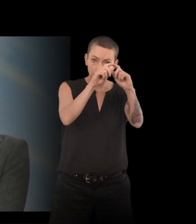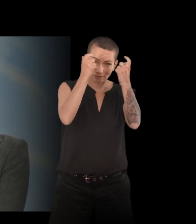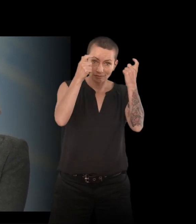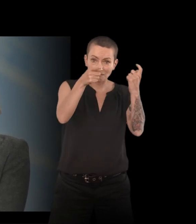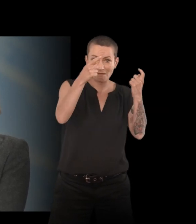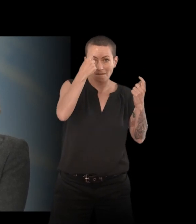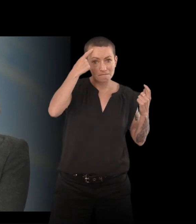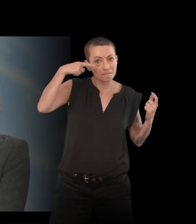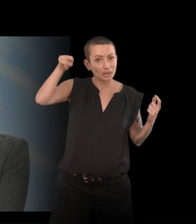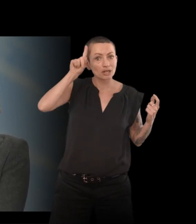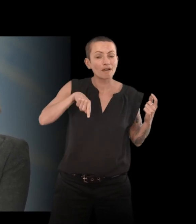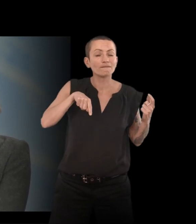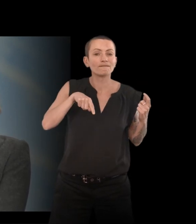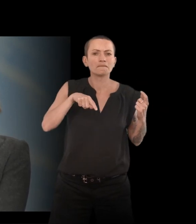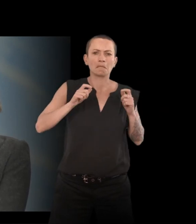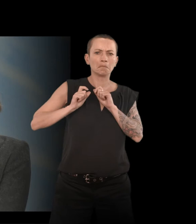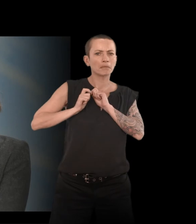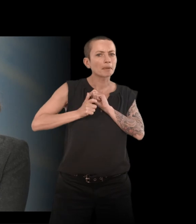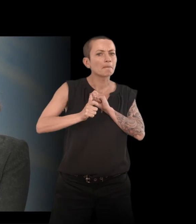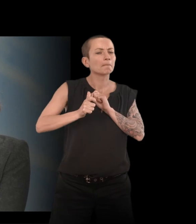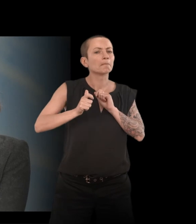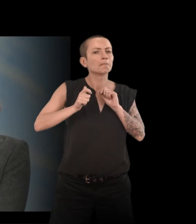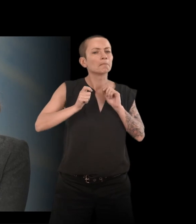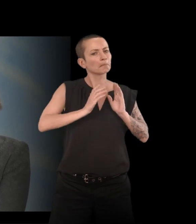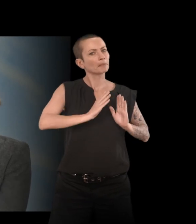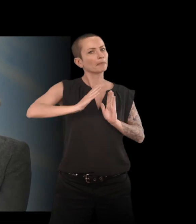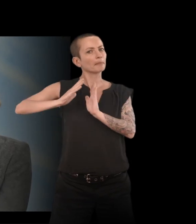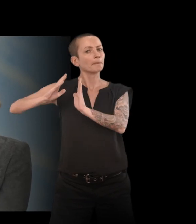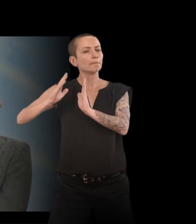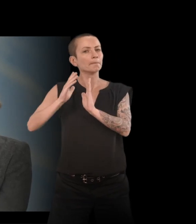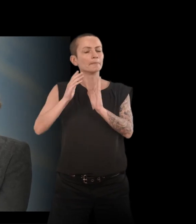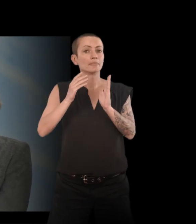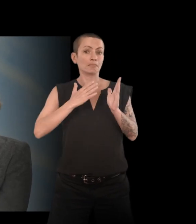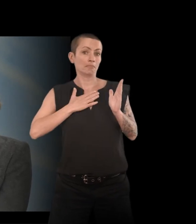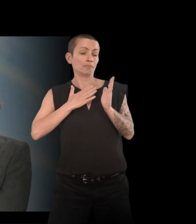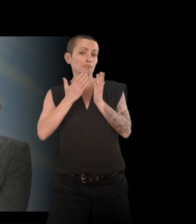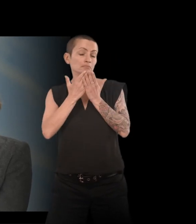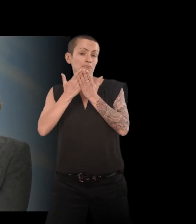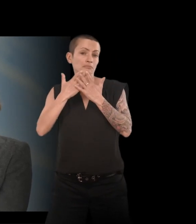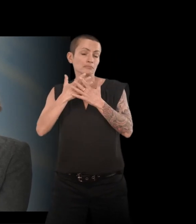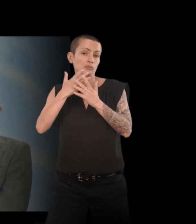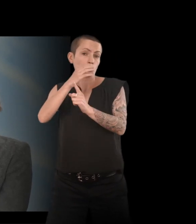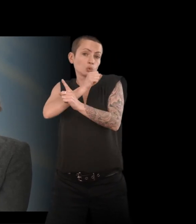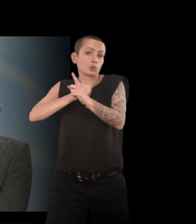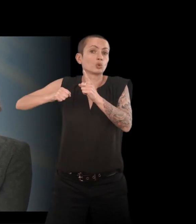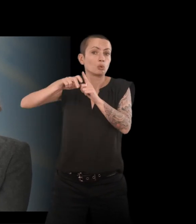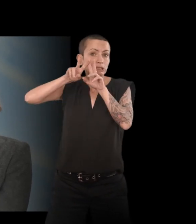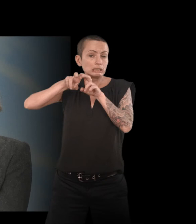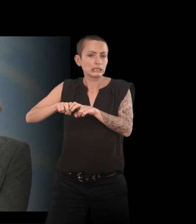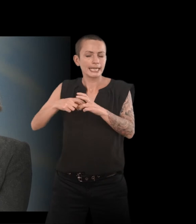d'un cursus académique. Et moi, je faisais de la sociologie. Et je n'arrivais pas à